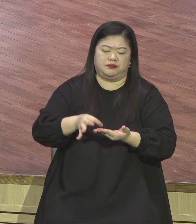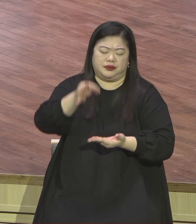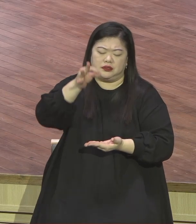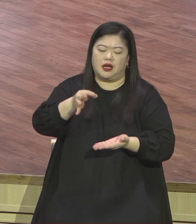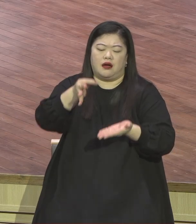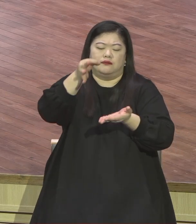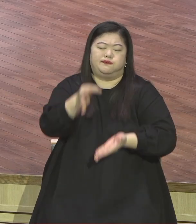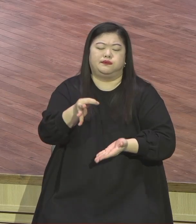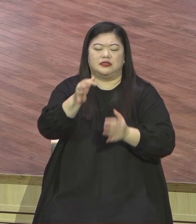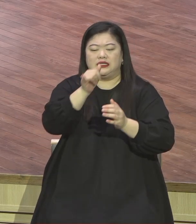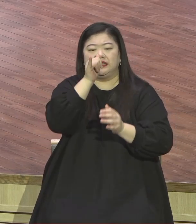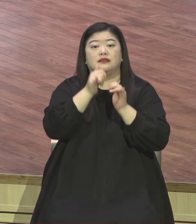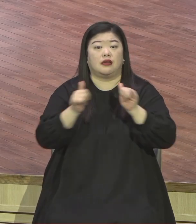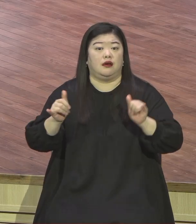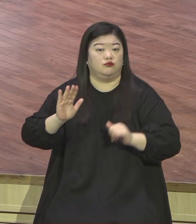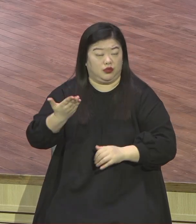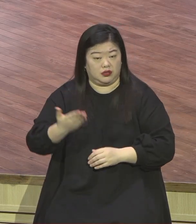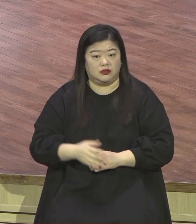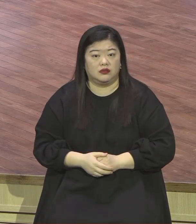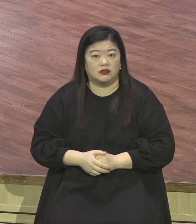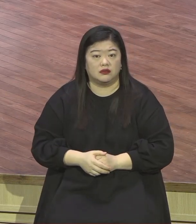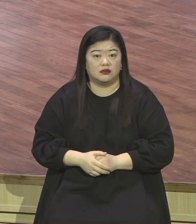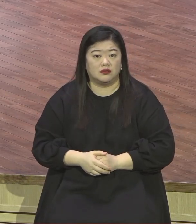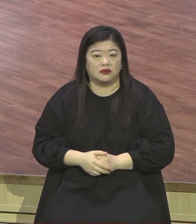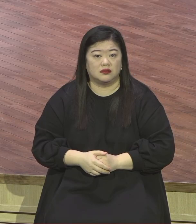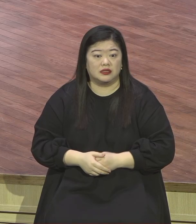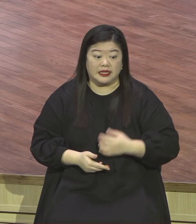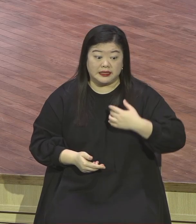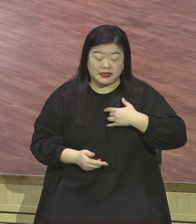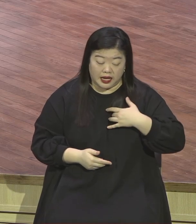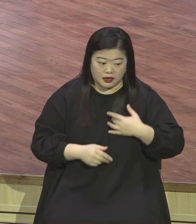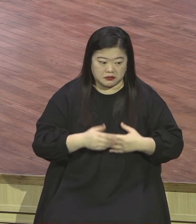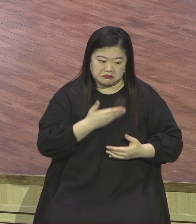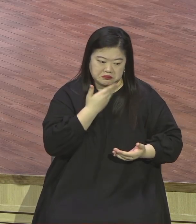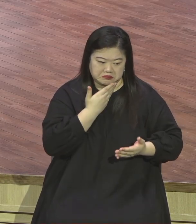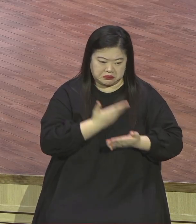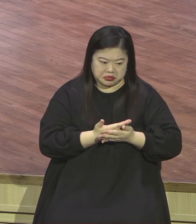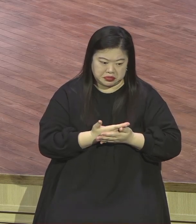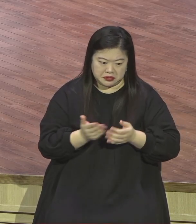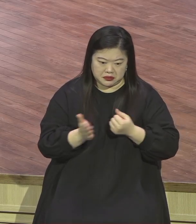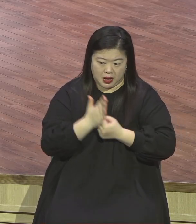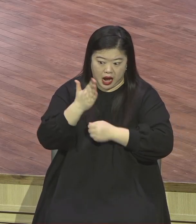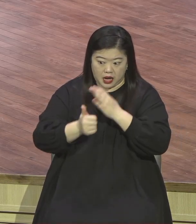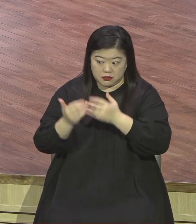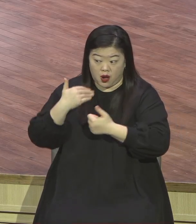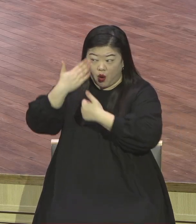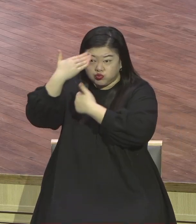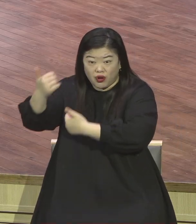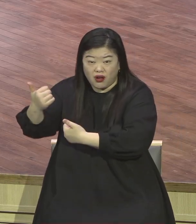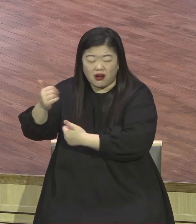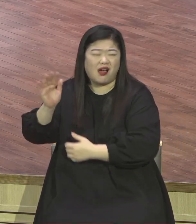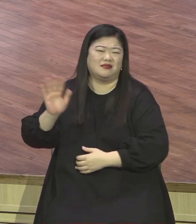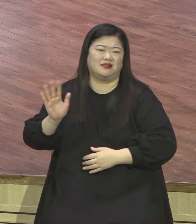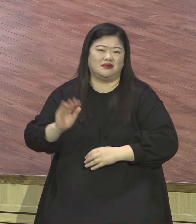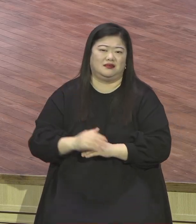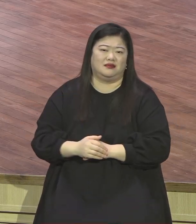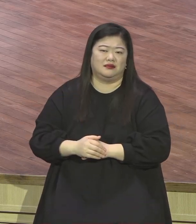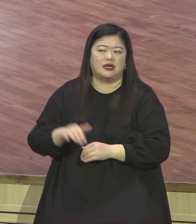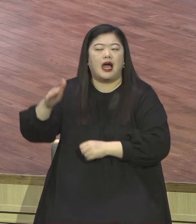하나님이 사랑하는 사람이 가치 있는 사람이 성도 여러분 우리는 이렇게